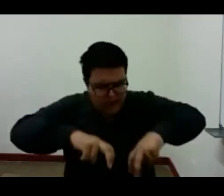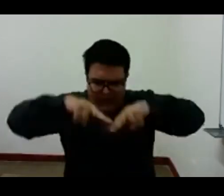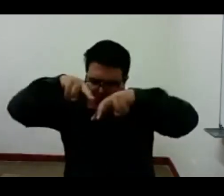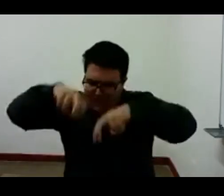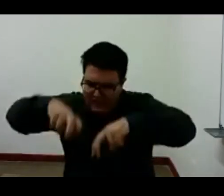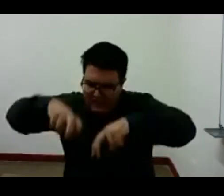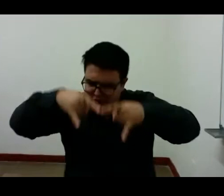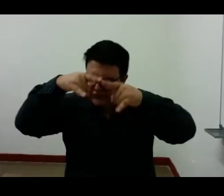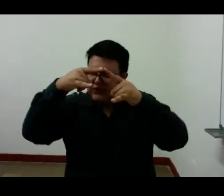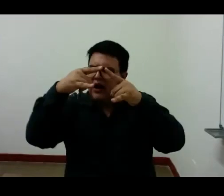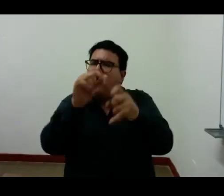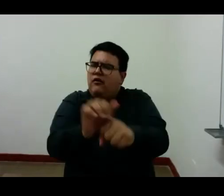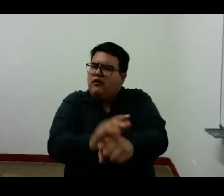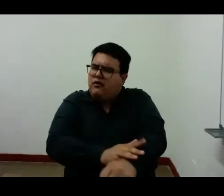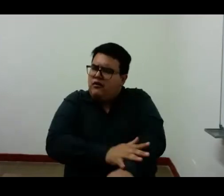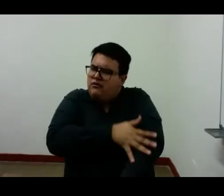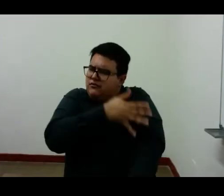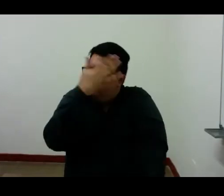sensaciones